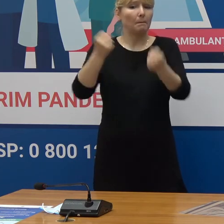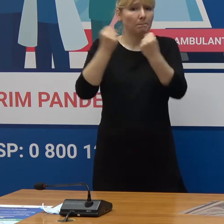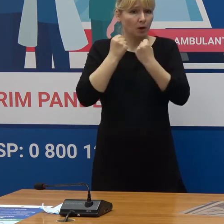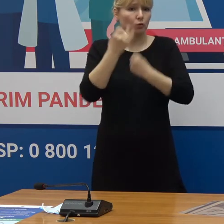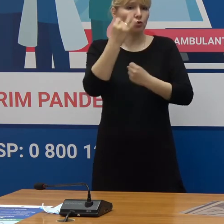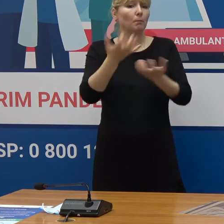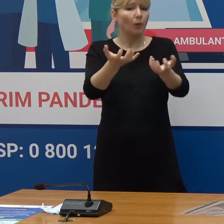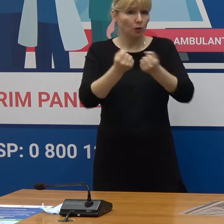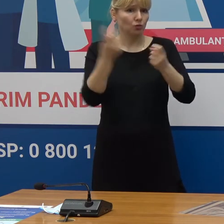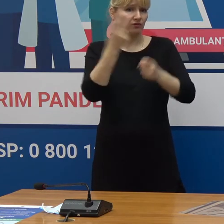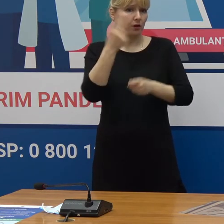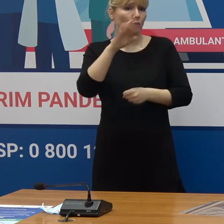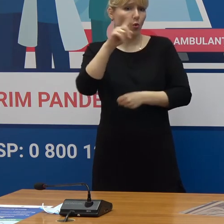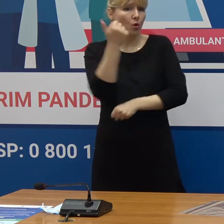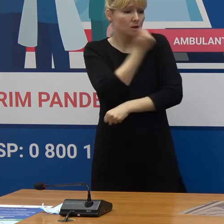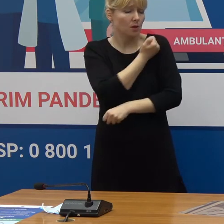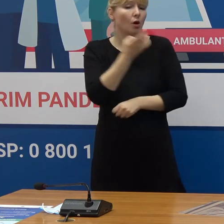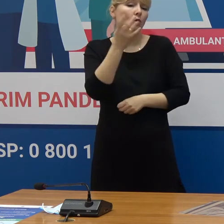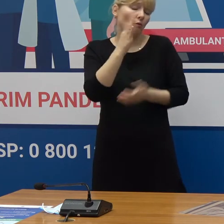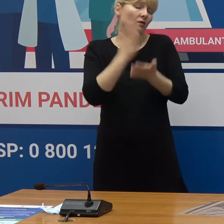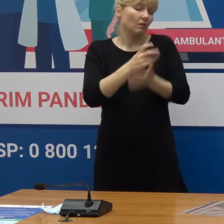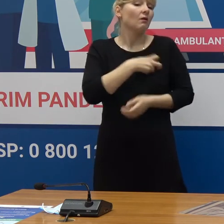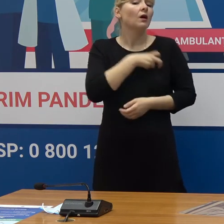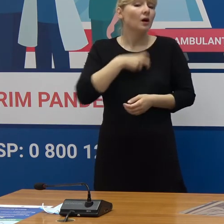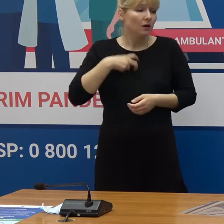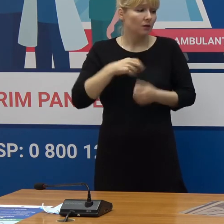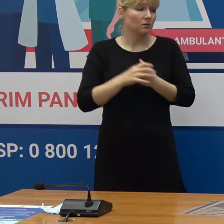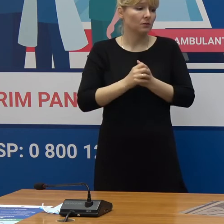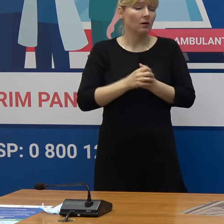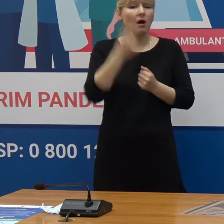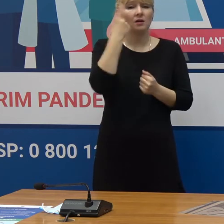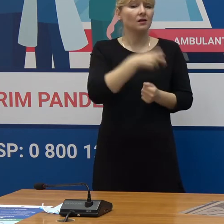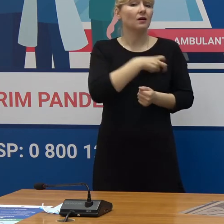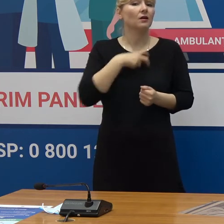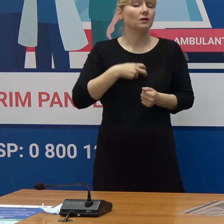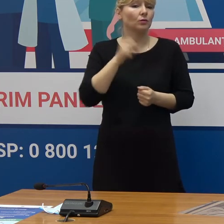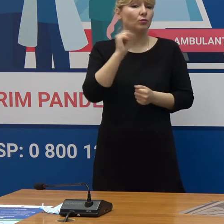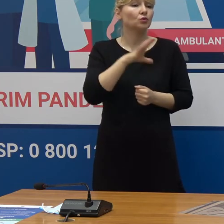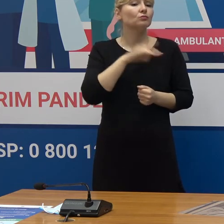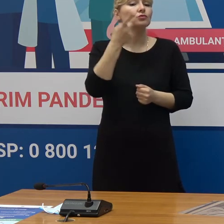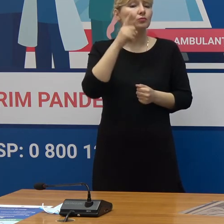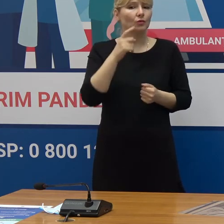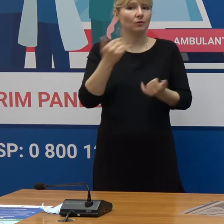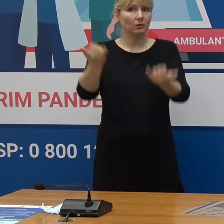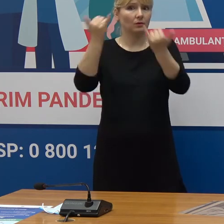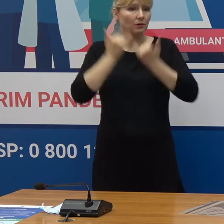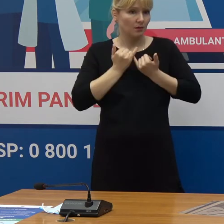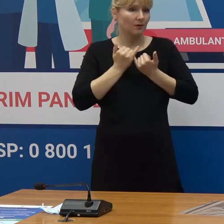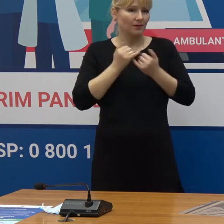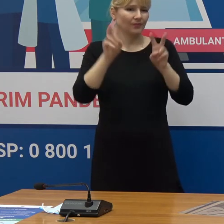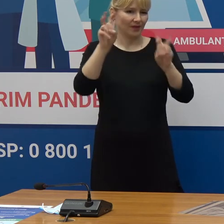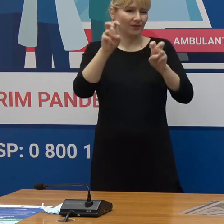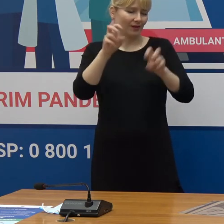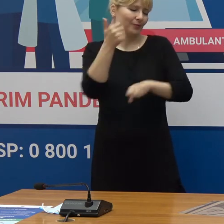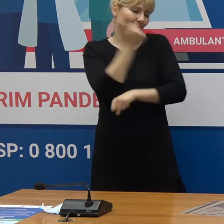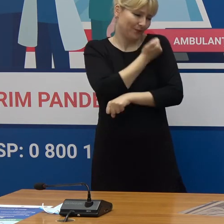această a doua doză Doar sunt careva riscuri Unul din riscuri este numărul limitat de vaccinuri, unul tip de vaccin